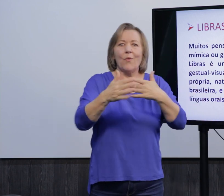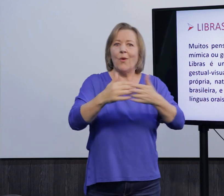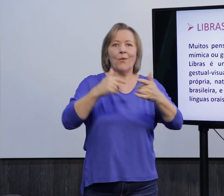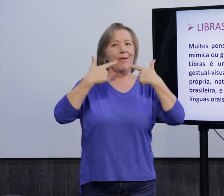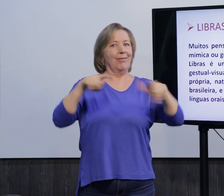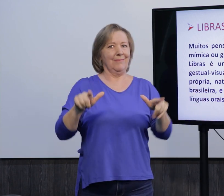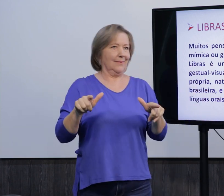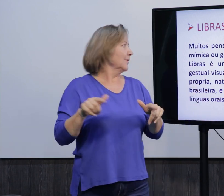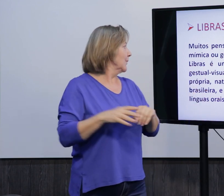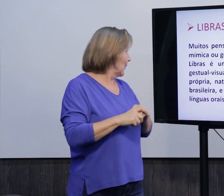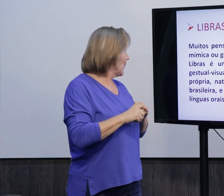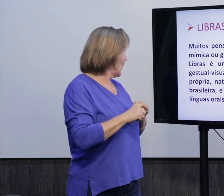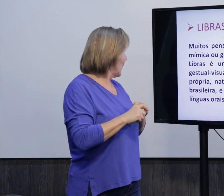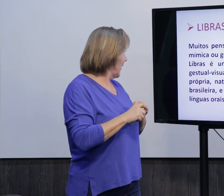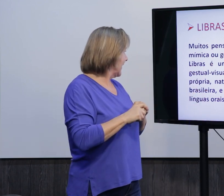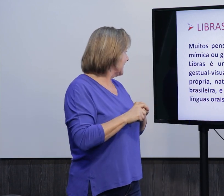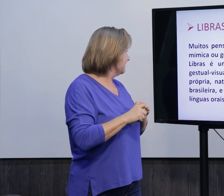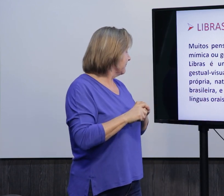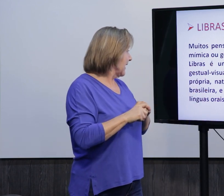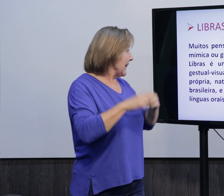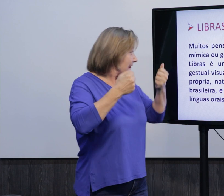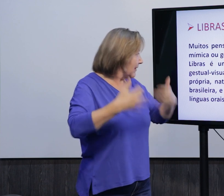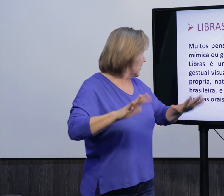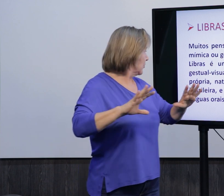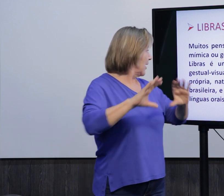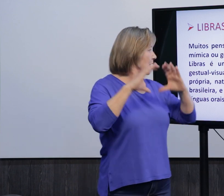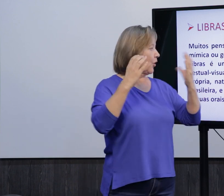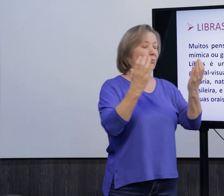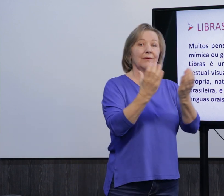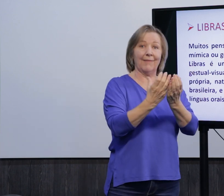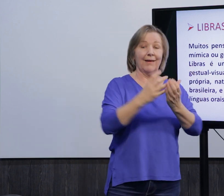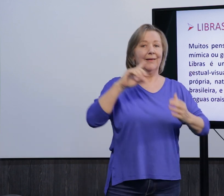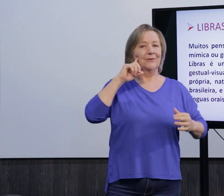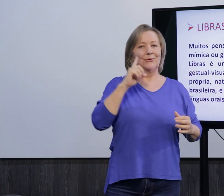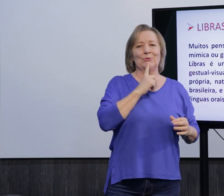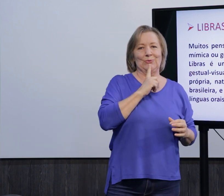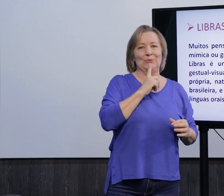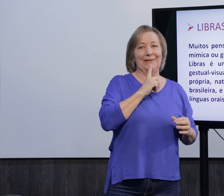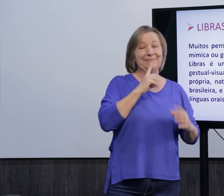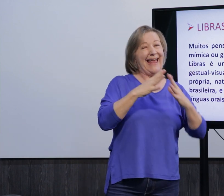natural como qualquer outra língua. Como qualquer outra língua oral. E é usada ali pela comunidade surda.